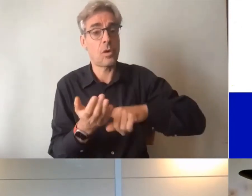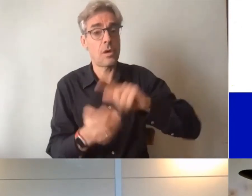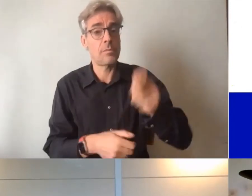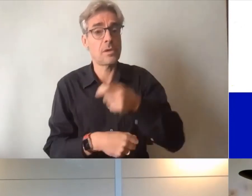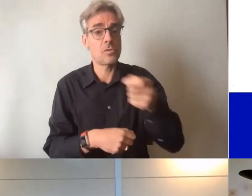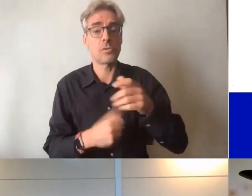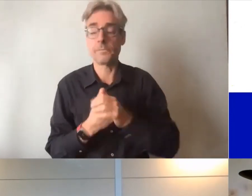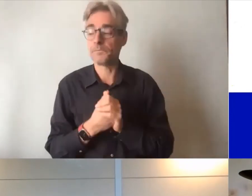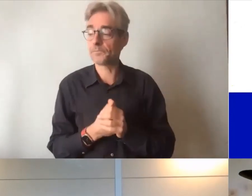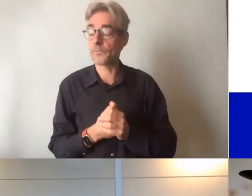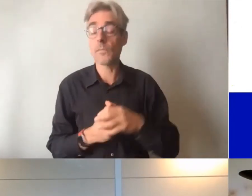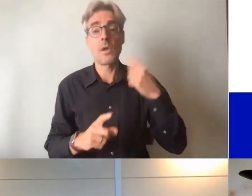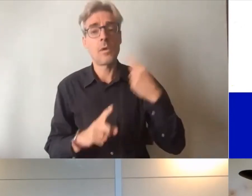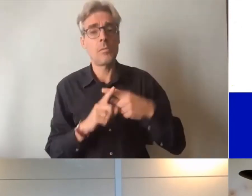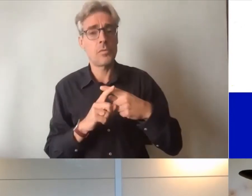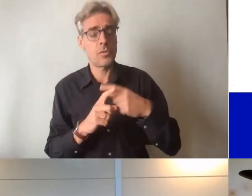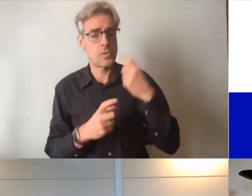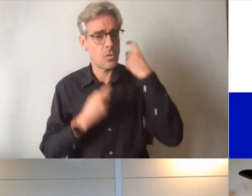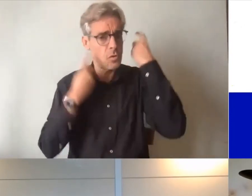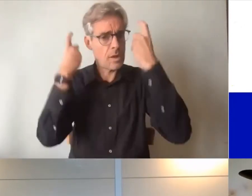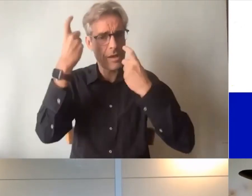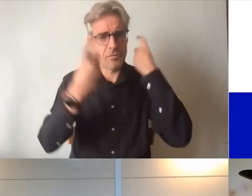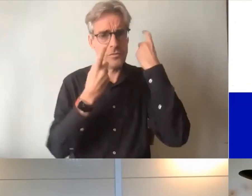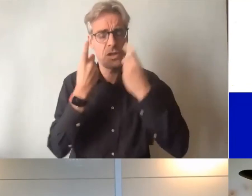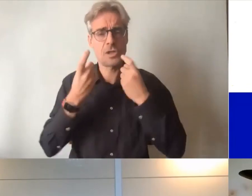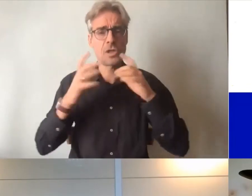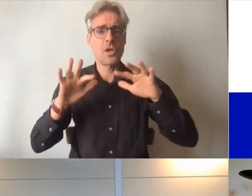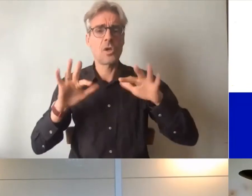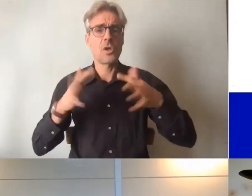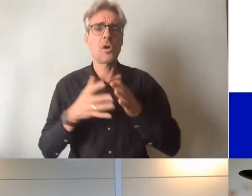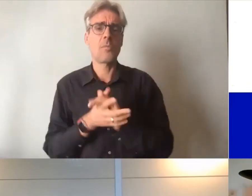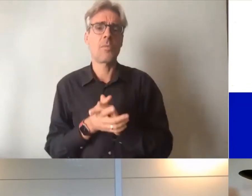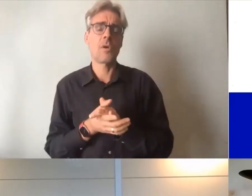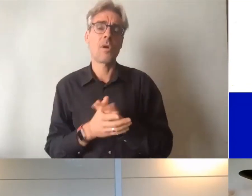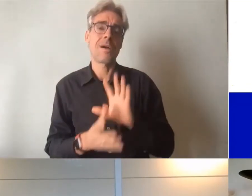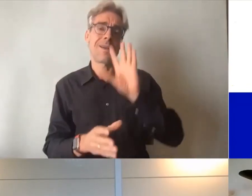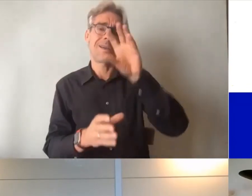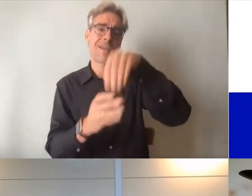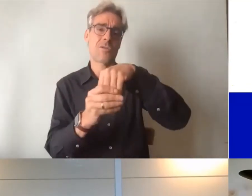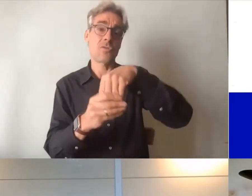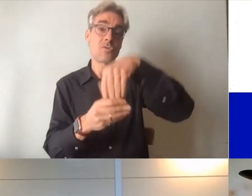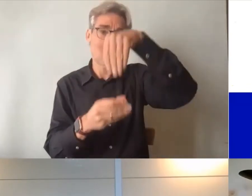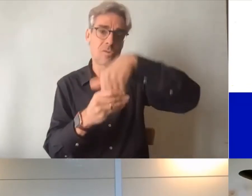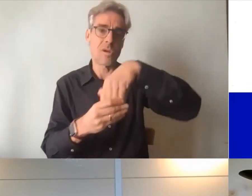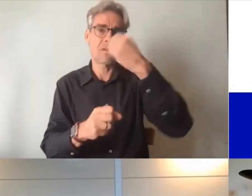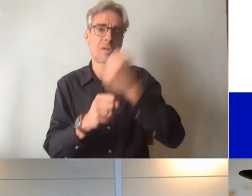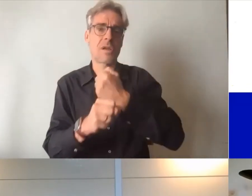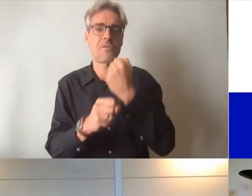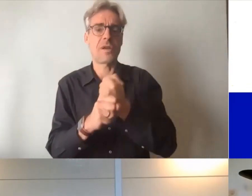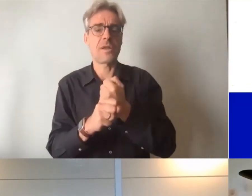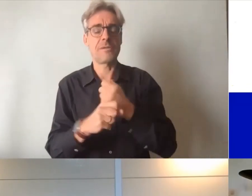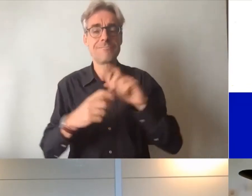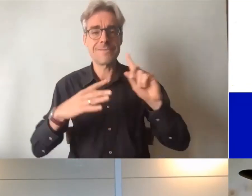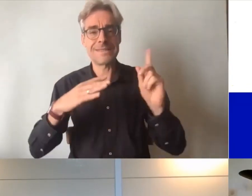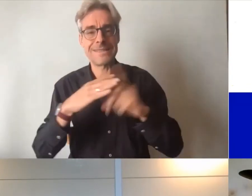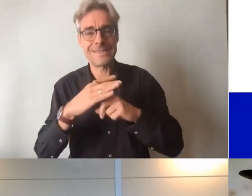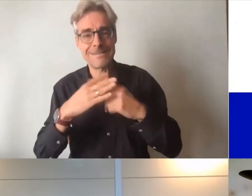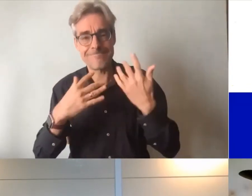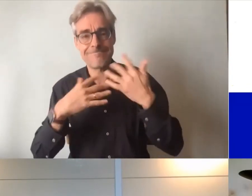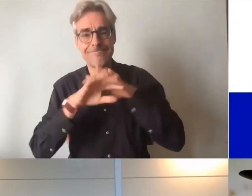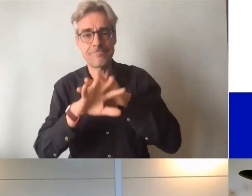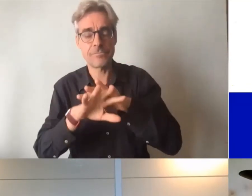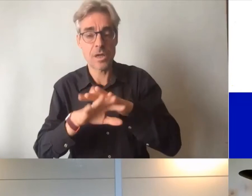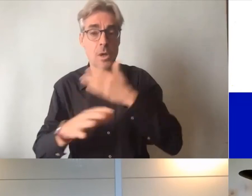aux conditions dans lesquelles cette inclusion au travail devait on va dire être